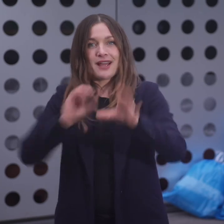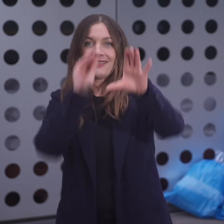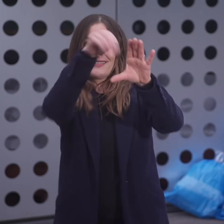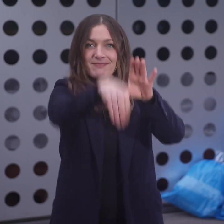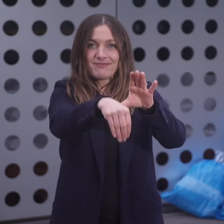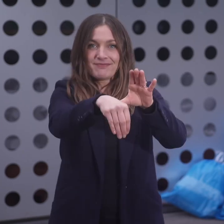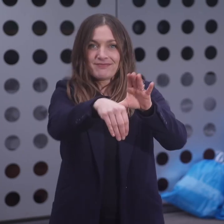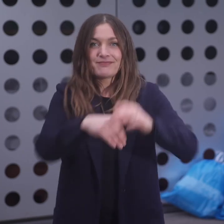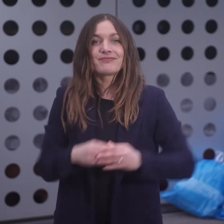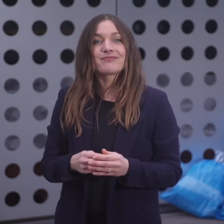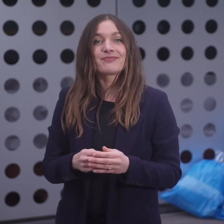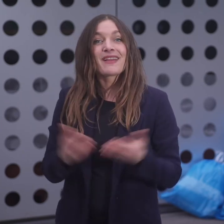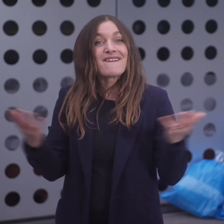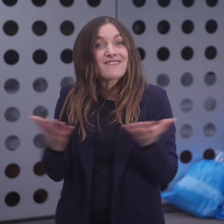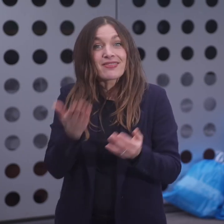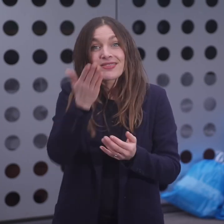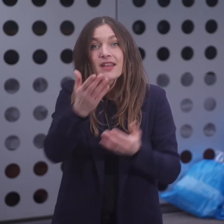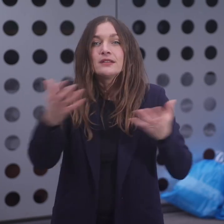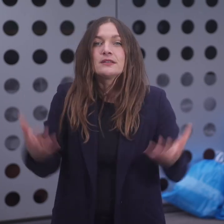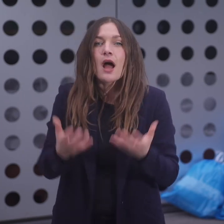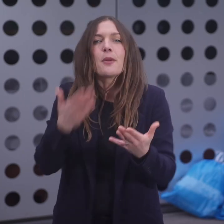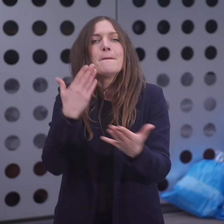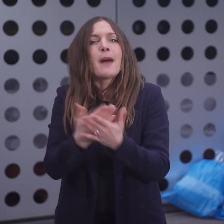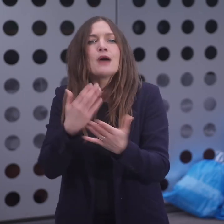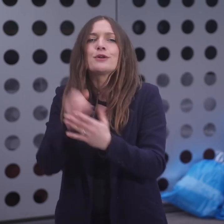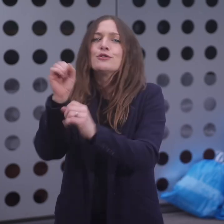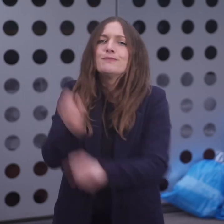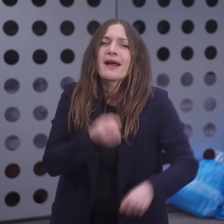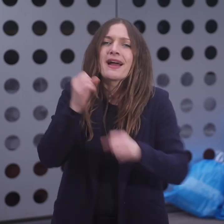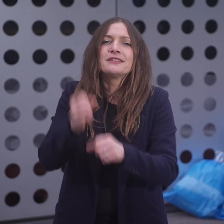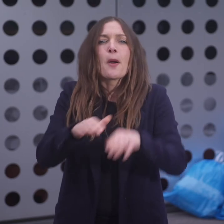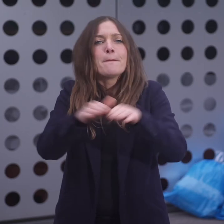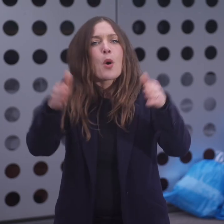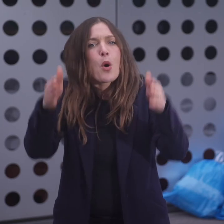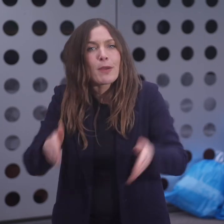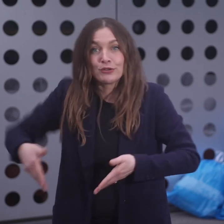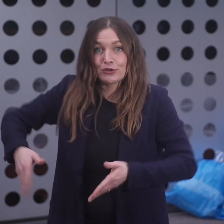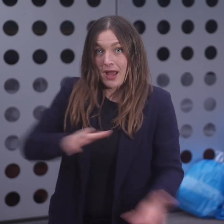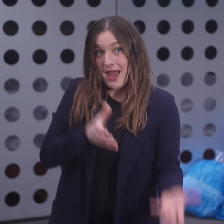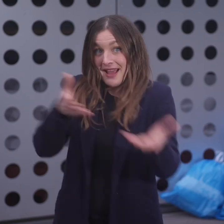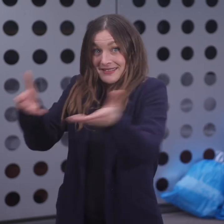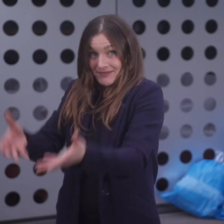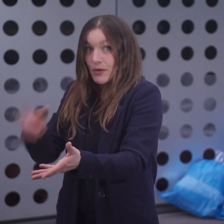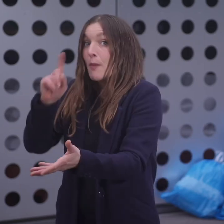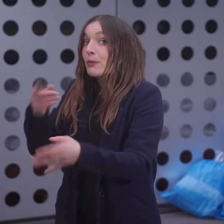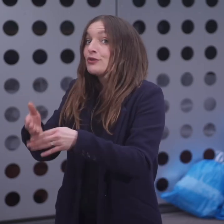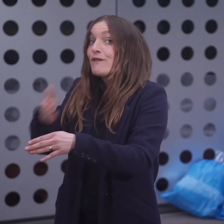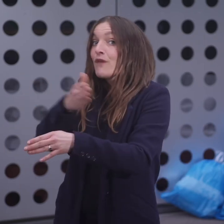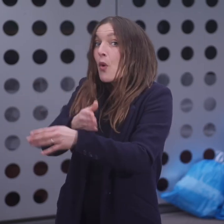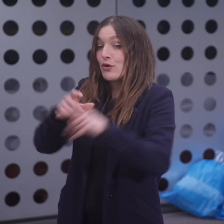Brennbares Kleinsperrgut muss, wenn man es auf die Strasse stellen will, eine Kleinsperrgutmarke aufgeklebt haben. Diese